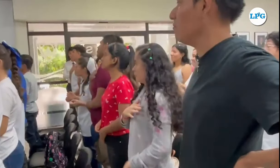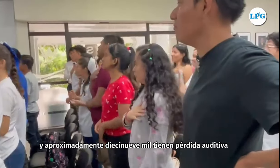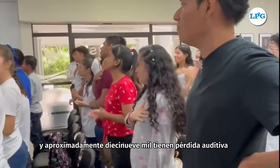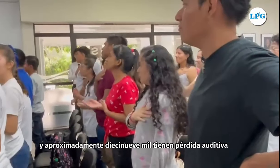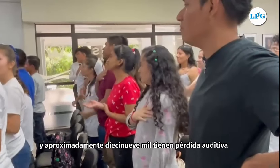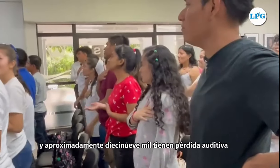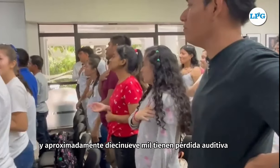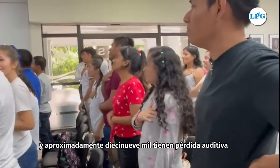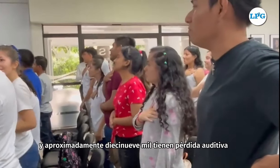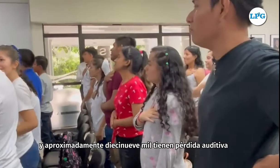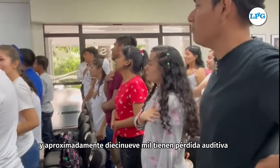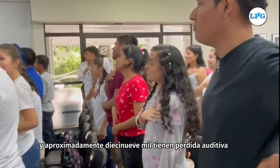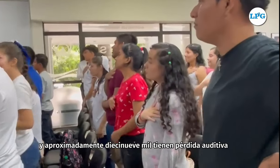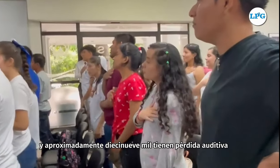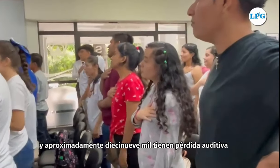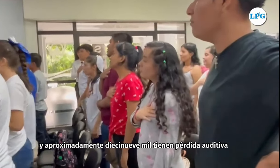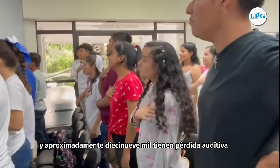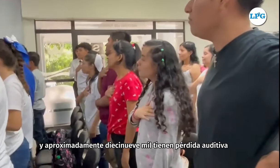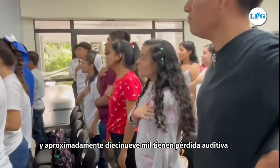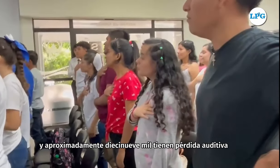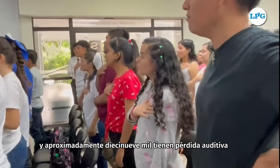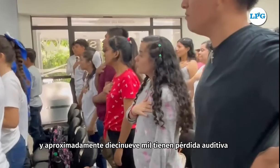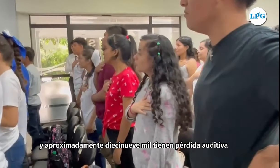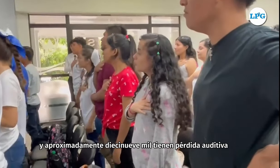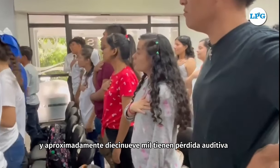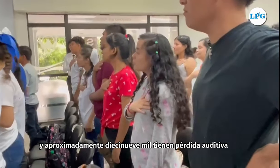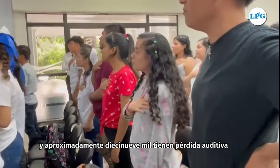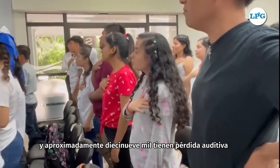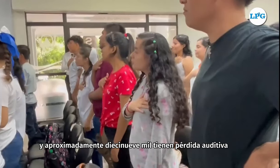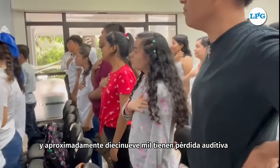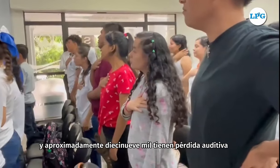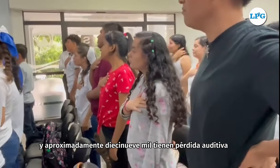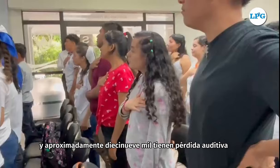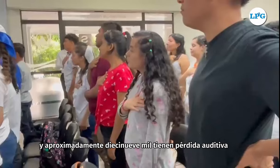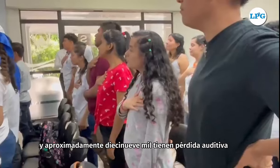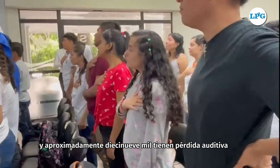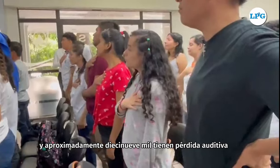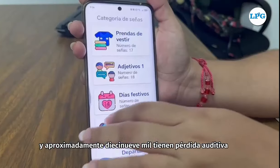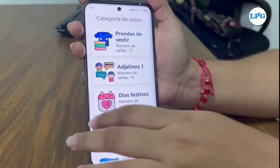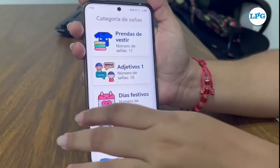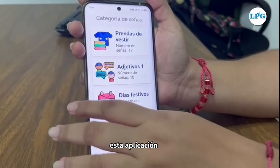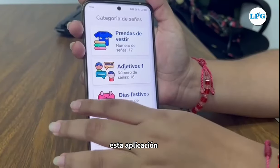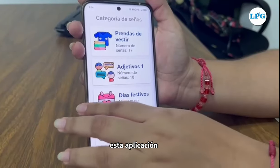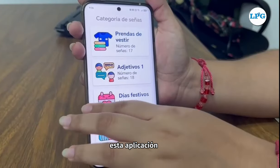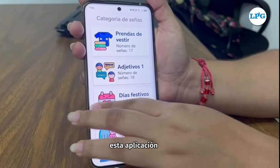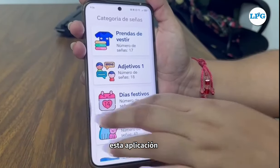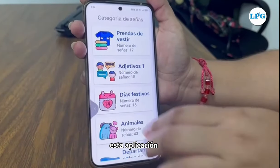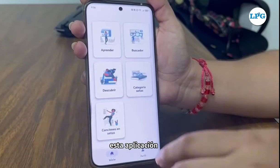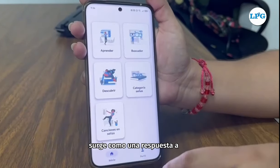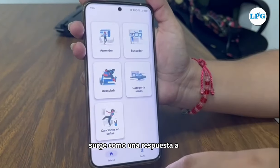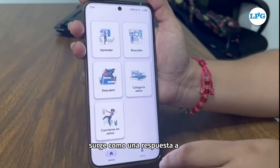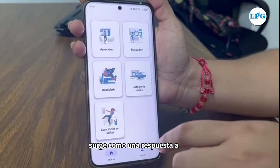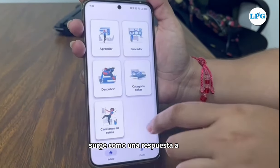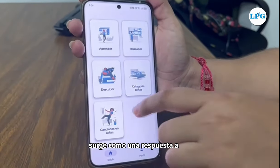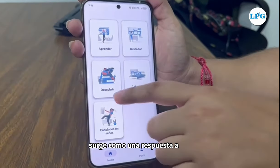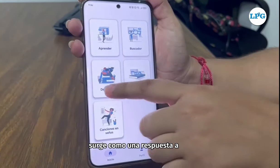y aproximadamente 19,000 tienen pérdida auditiva. Esta aplicación surge como una